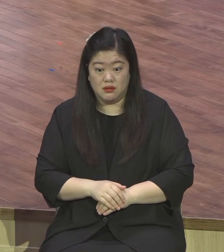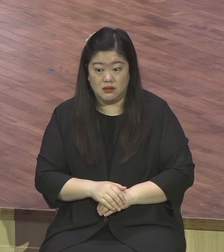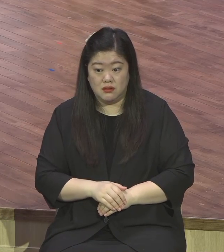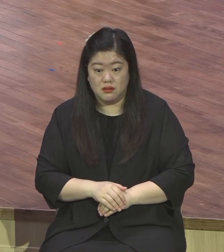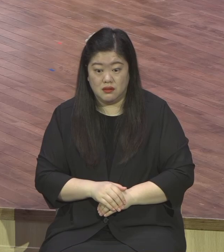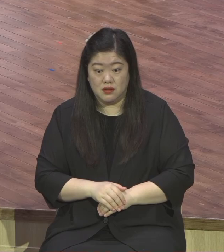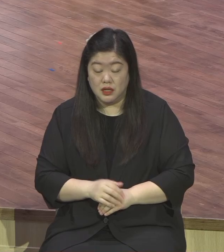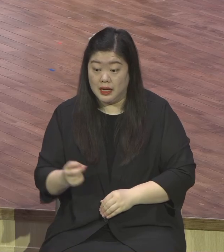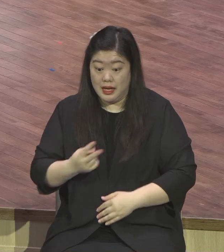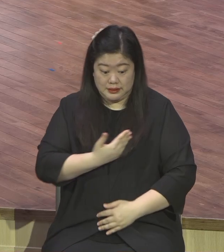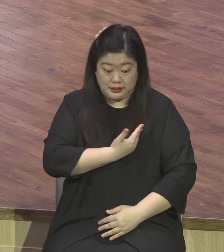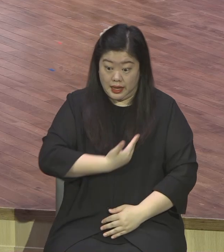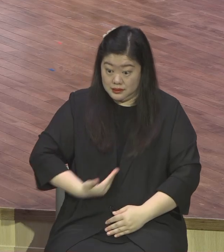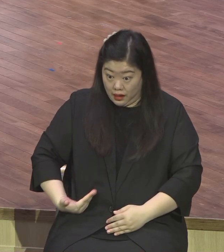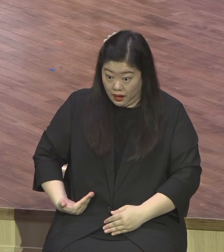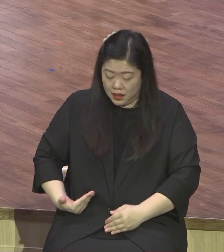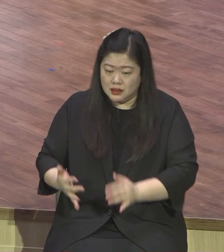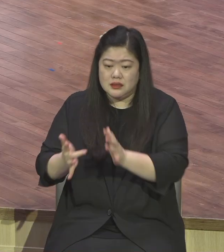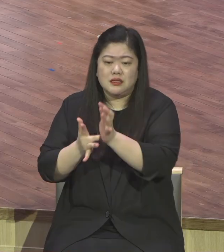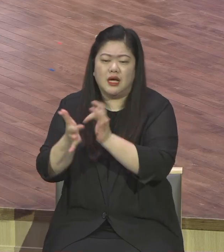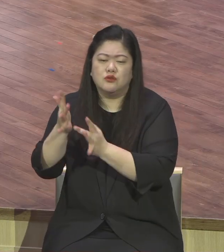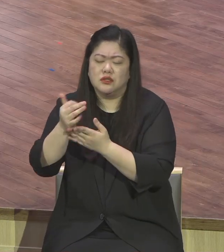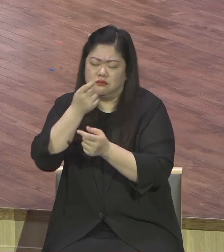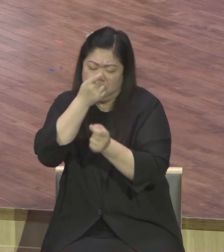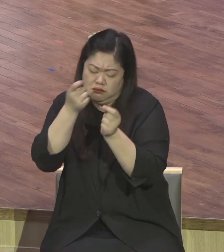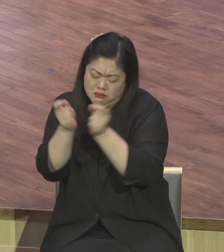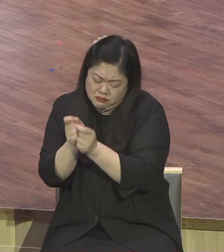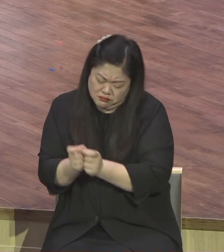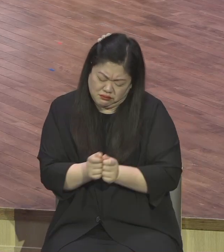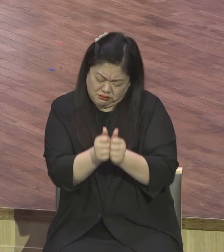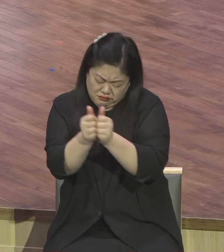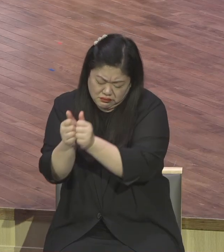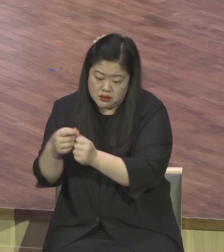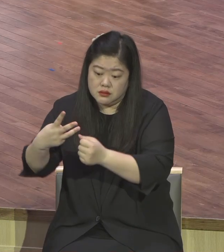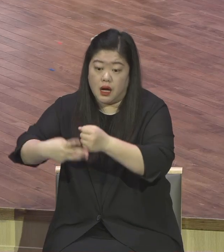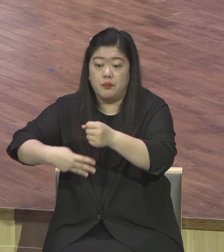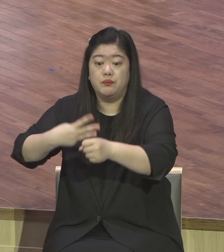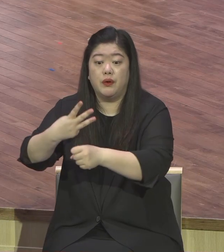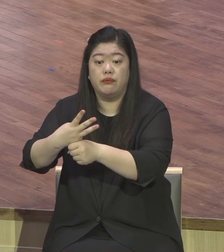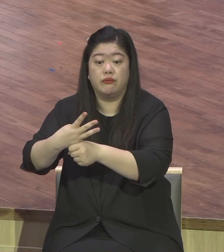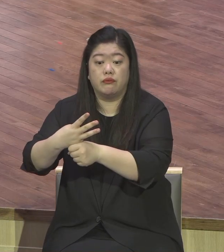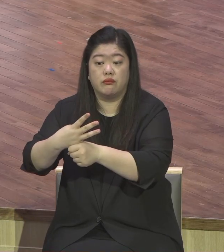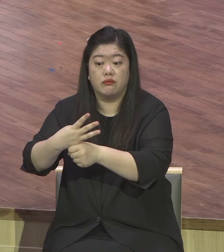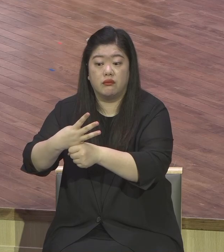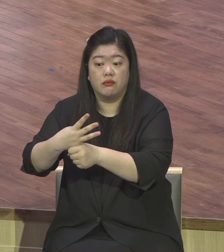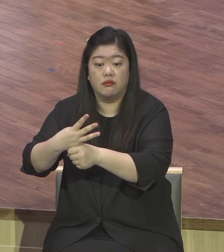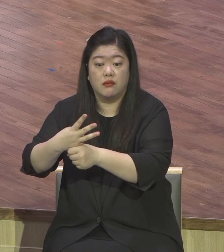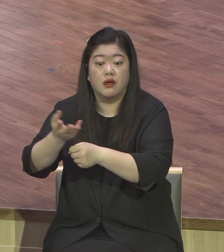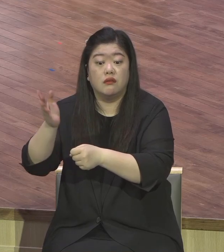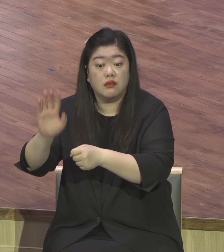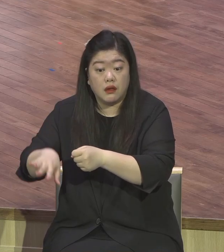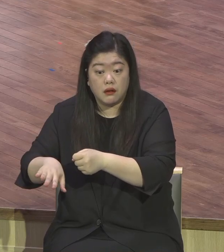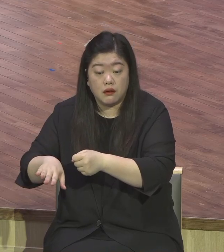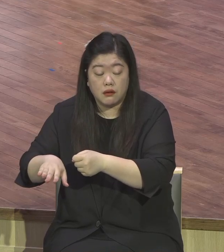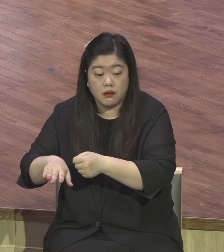했는데도 예수님 말씀하시면 나 당연히 죽게 돼 있지 그건 모르는 거예요 어떻게 말랐습니까